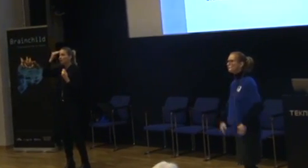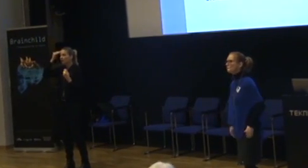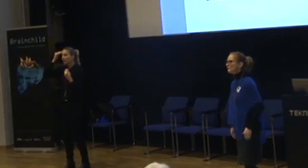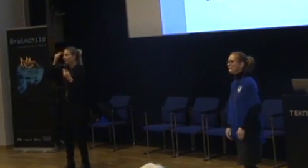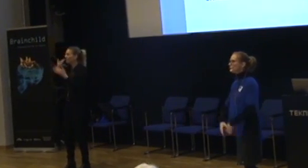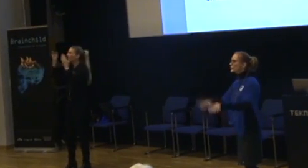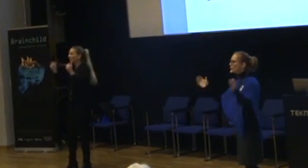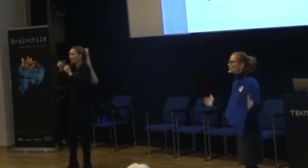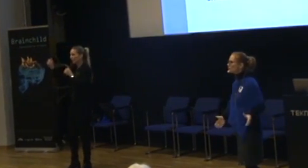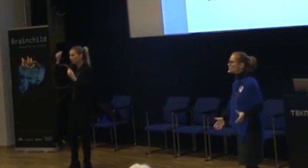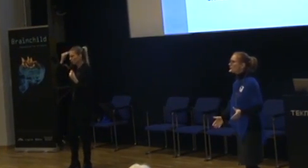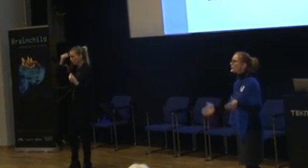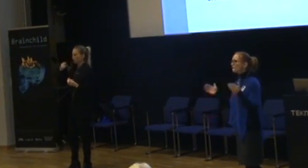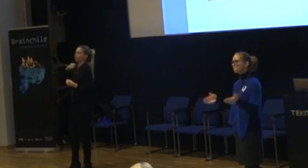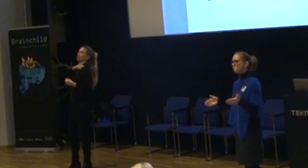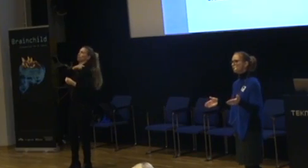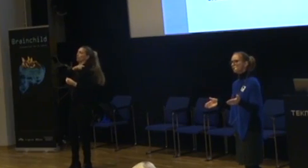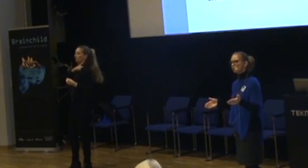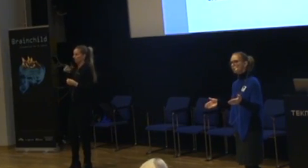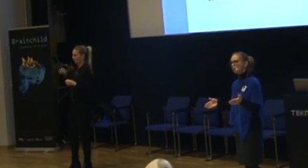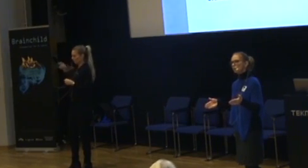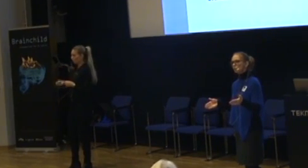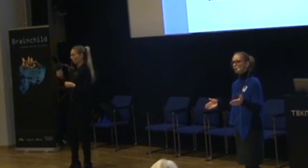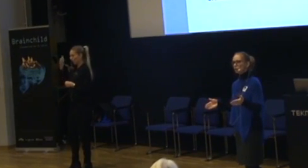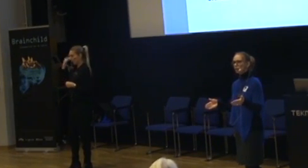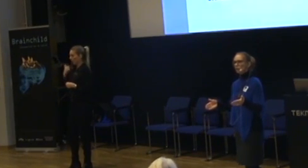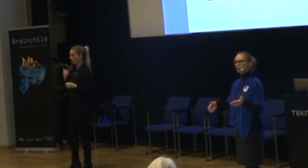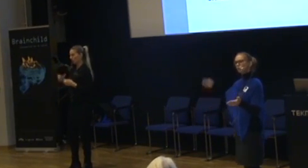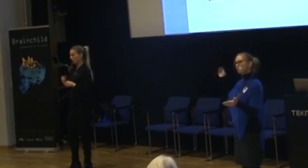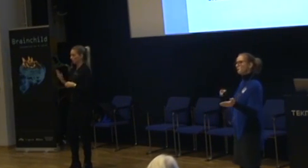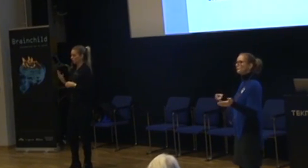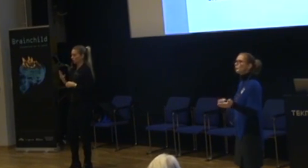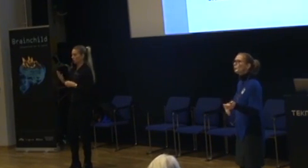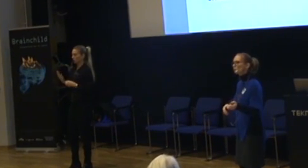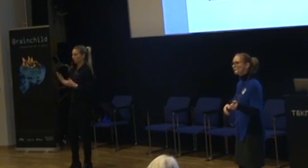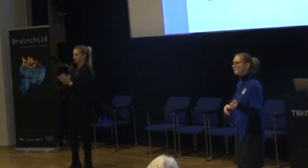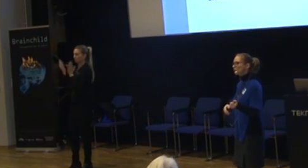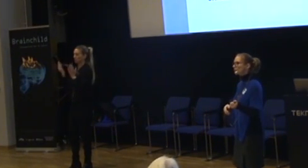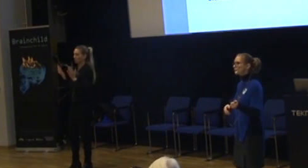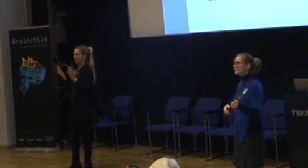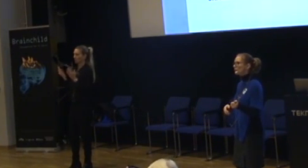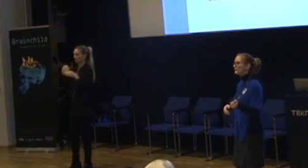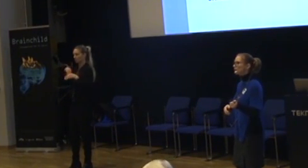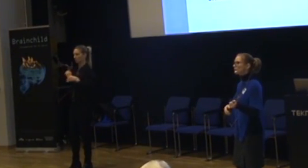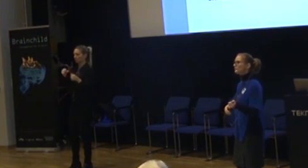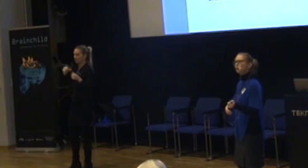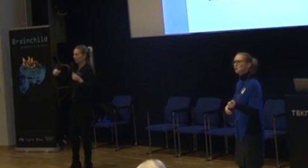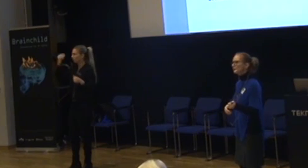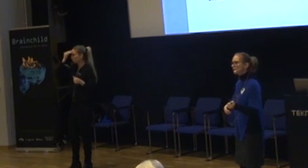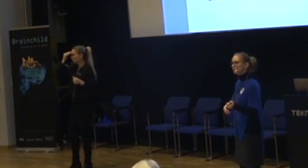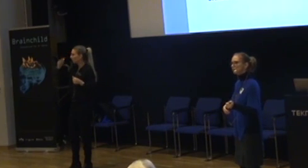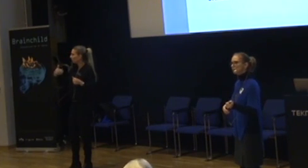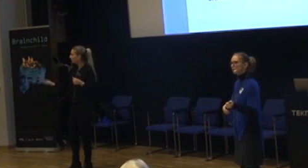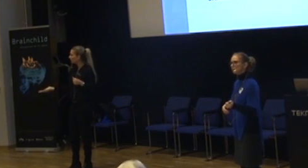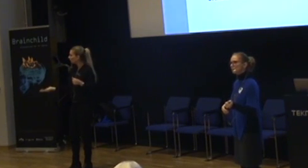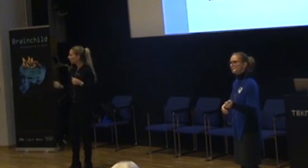Fler distansutbildningar. Mycket distansutbildningar. För den här personen kan alltså gå i årskurs fyra. Och samtidigt få delta i en distansutbildning. Varför